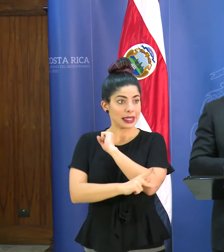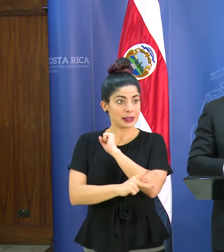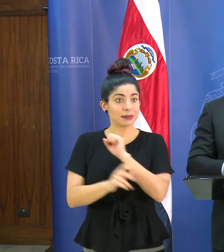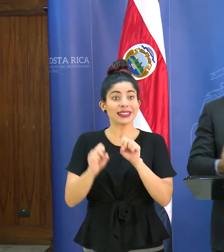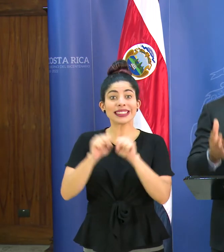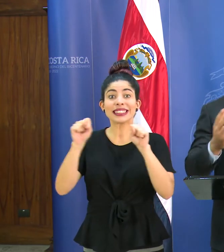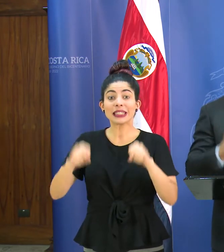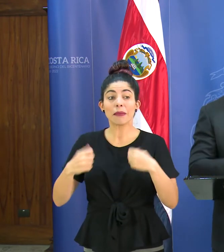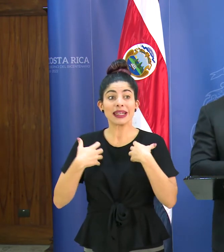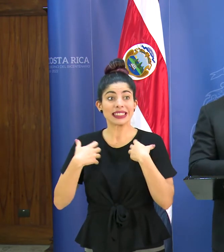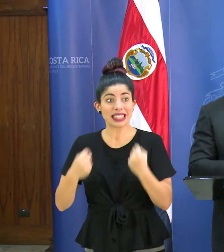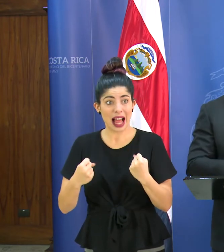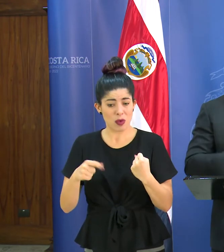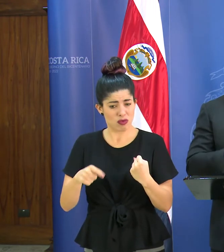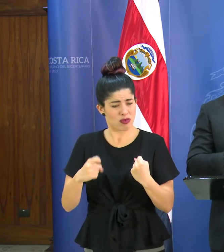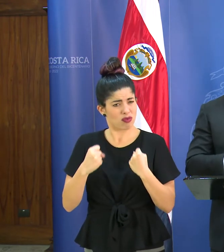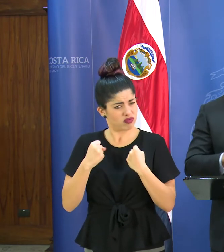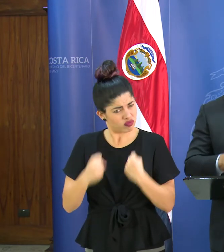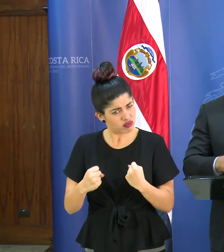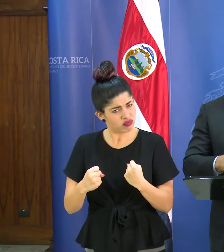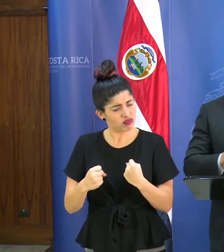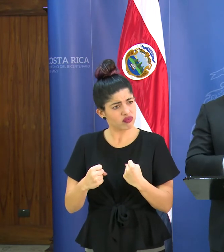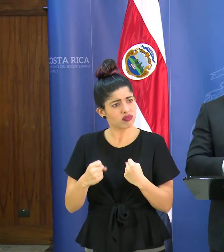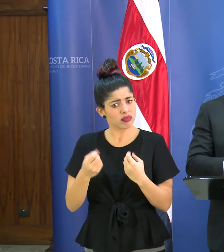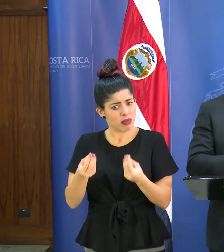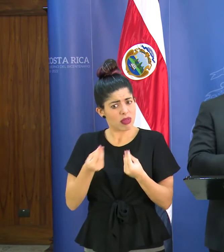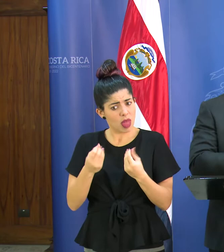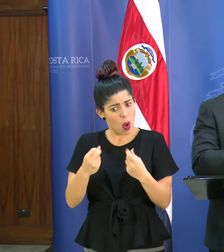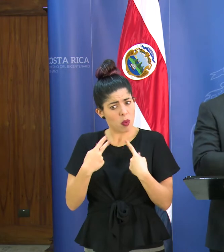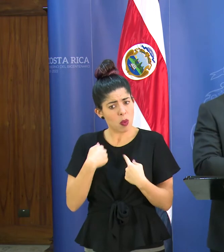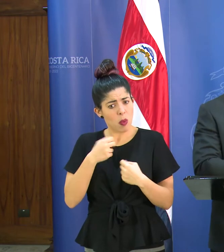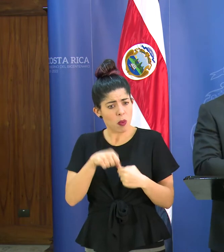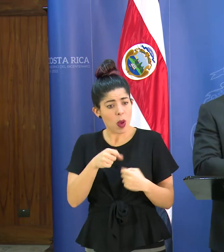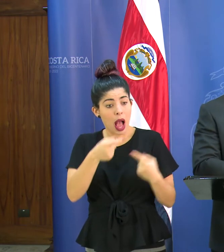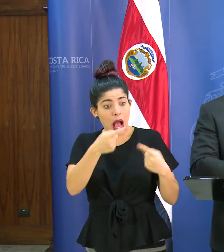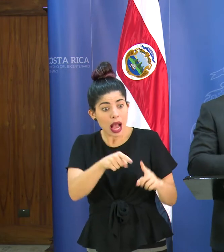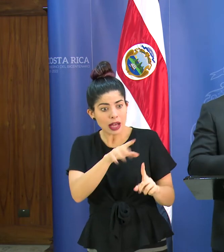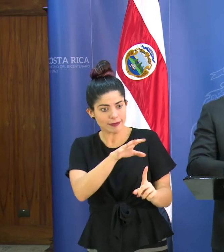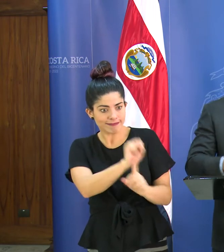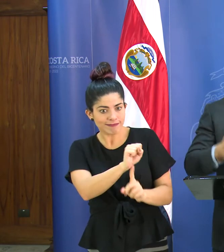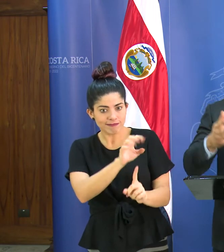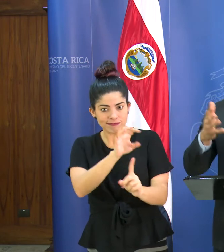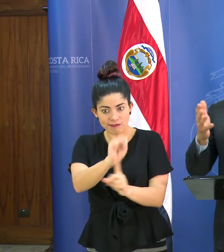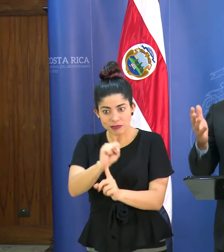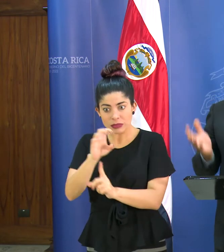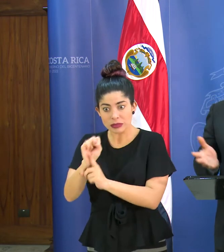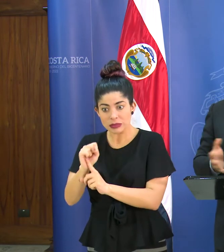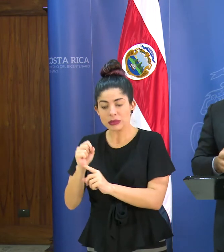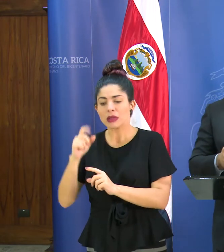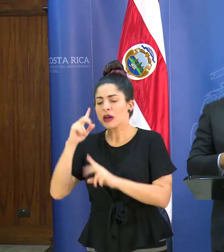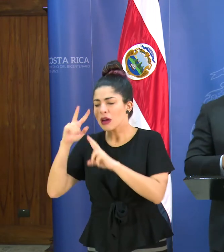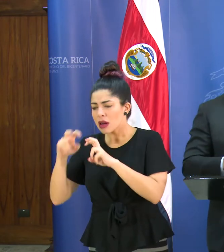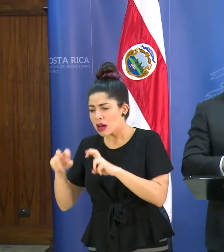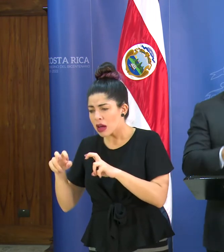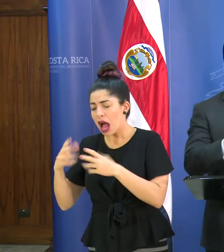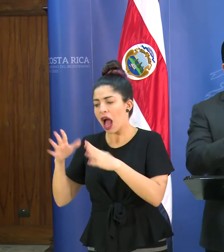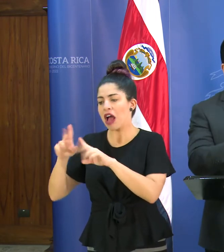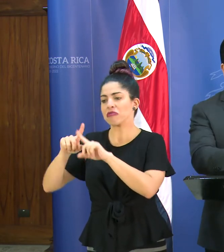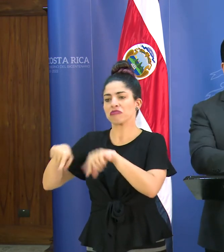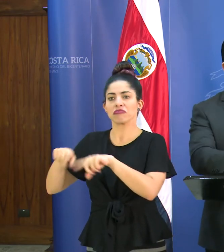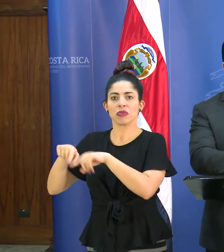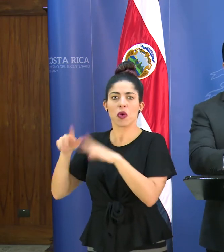sistema de salud que es robusto, que nos permite identificar los casos, descartar otros o